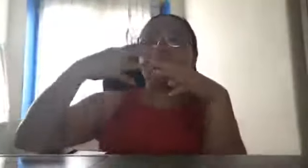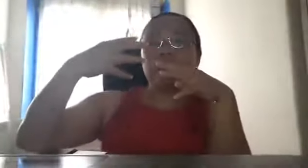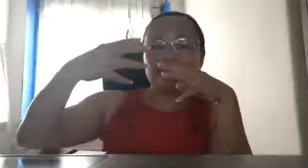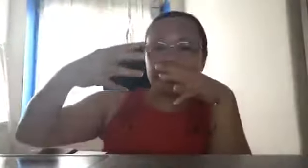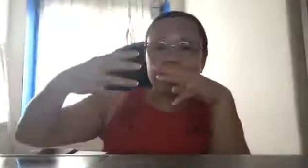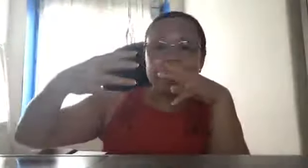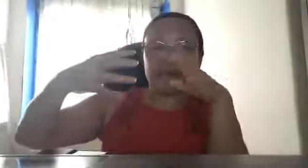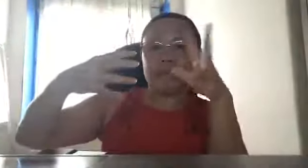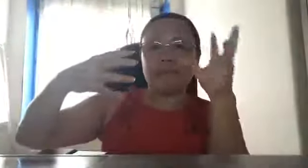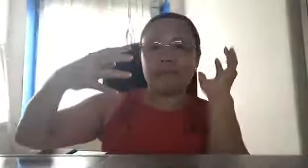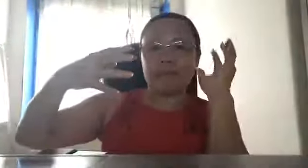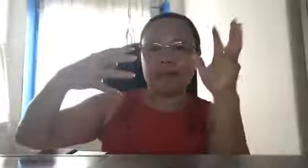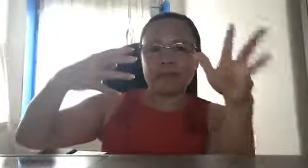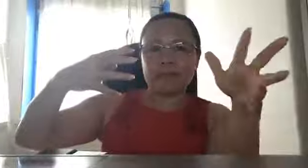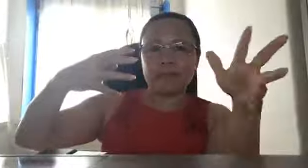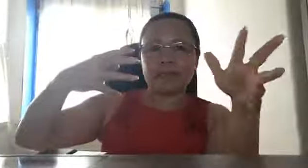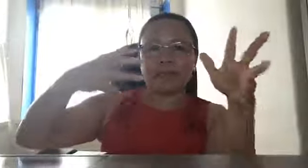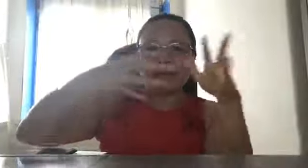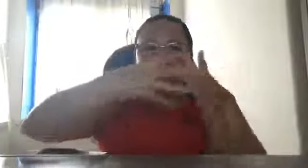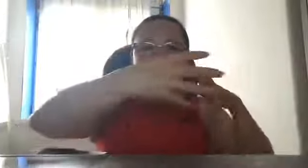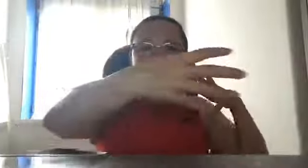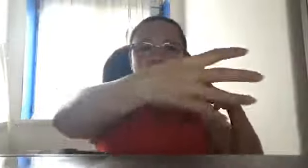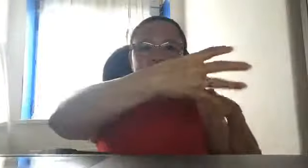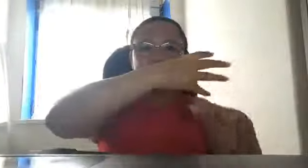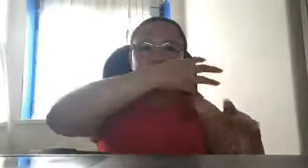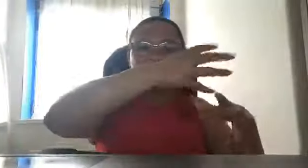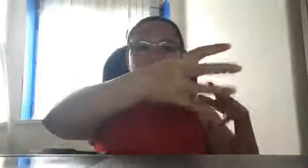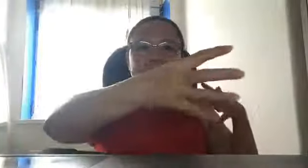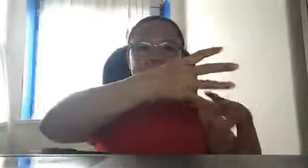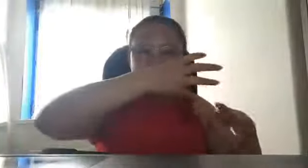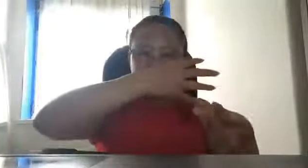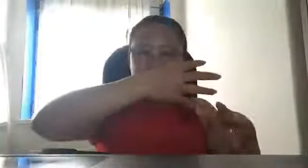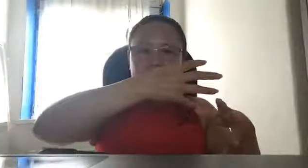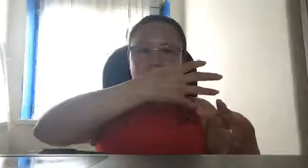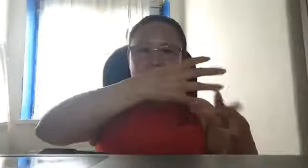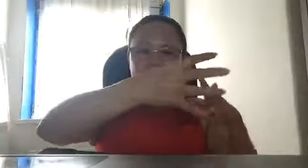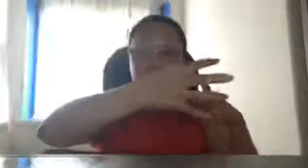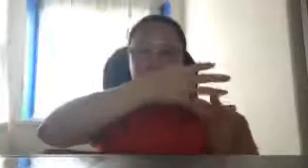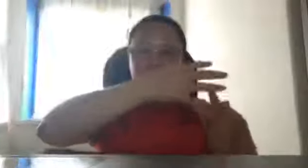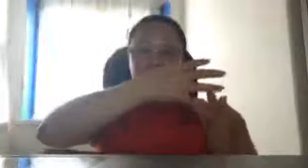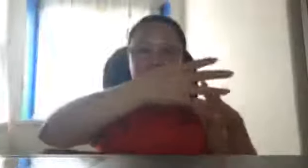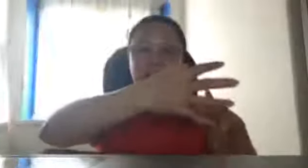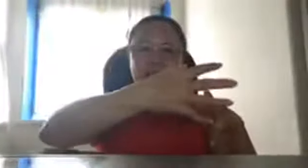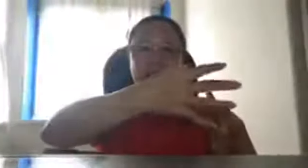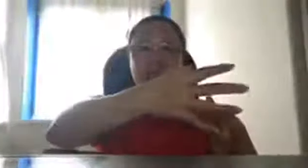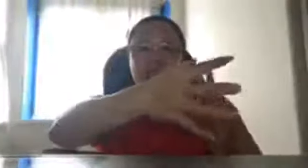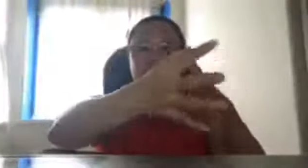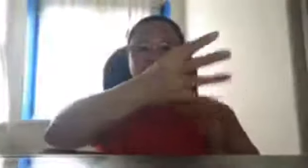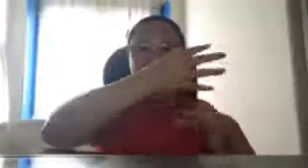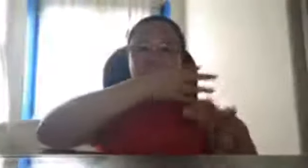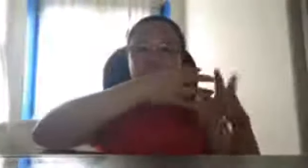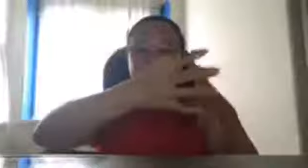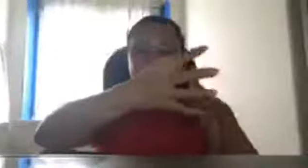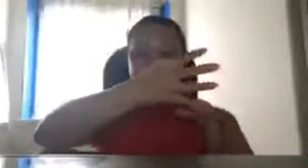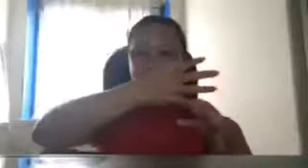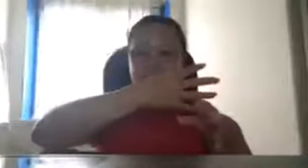nangyari dyan na parang parang binakuran ng warship ng China yung ating karagatan dyan ng